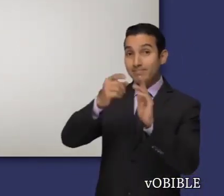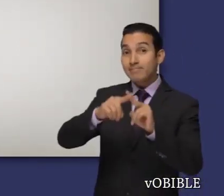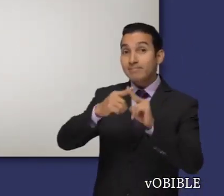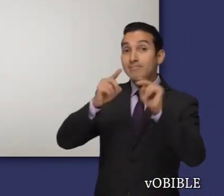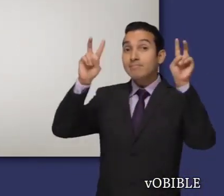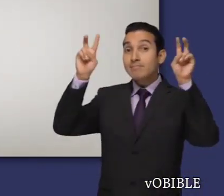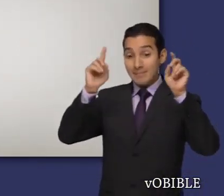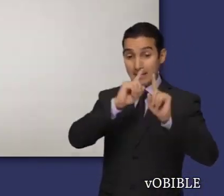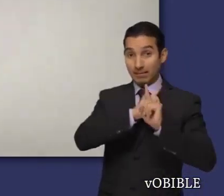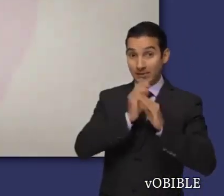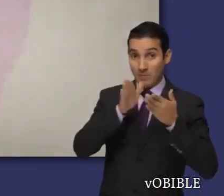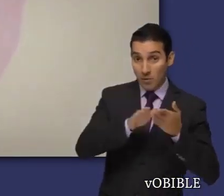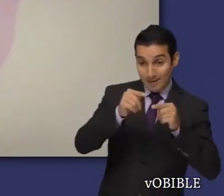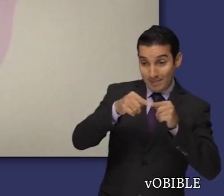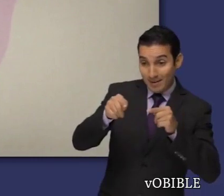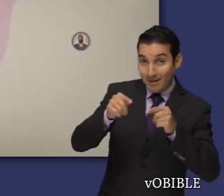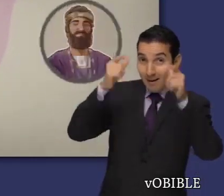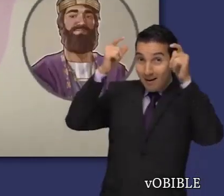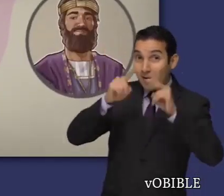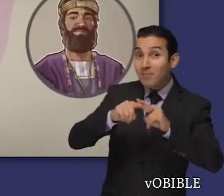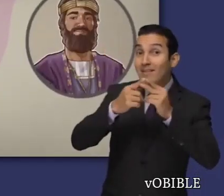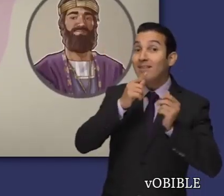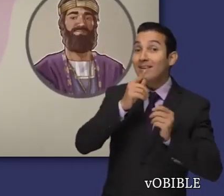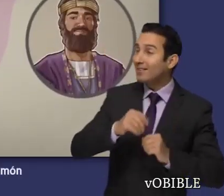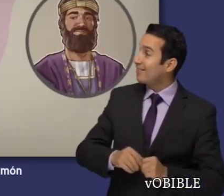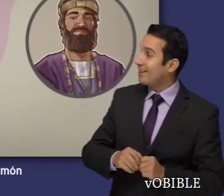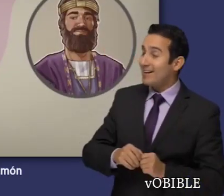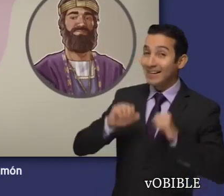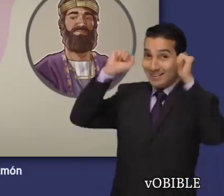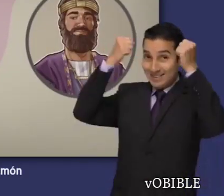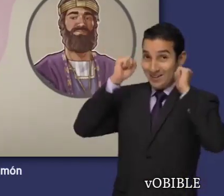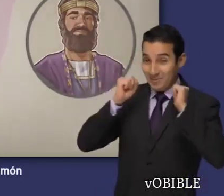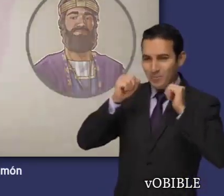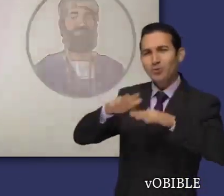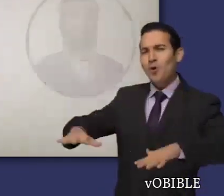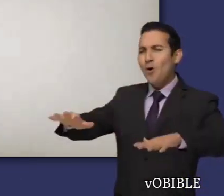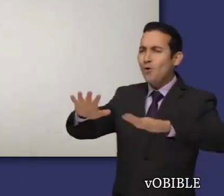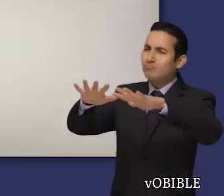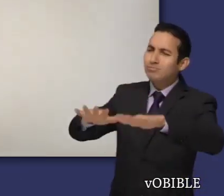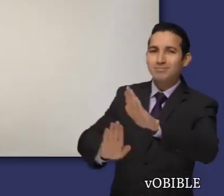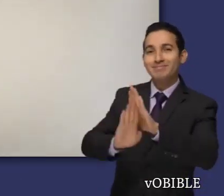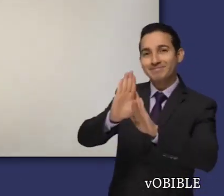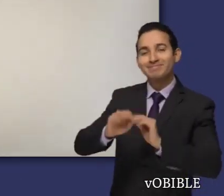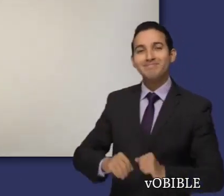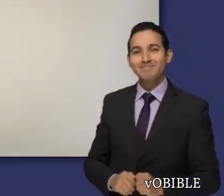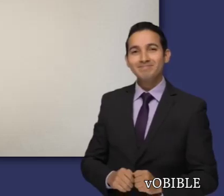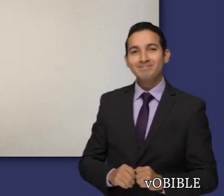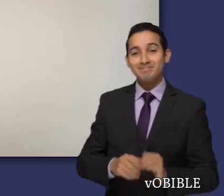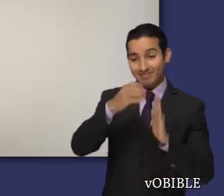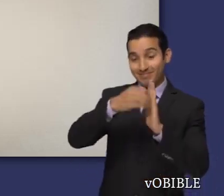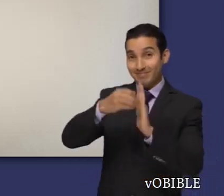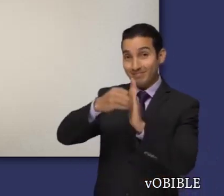Tras la muerte del rey David, Salomón gobierna e Israel disfruta de paz y prosperidad. En la segunda parte,